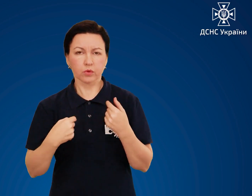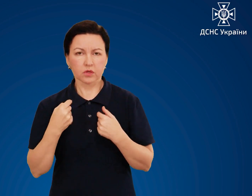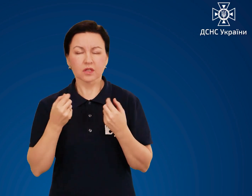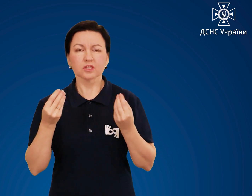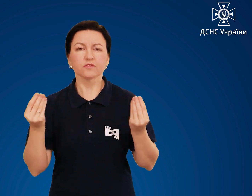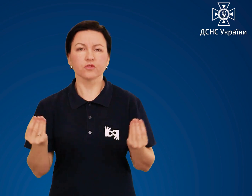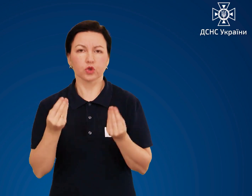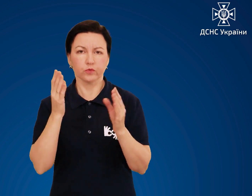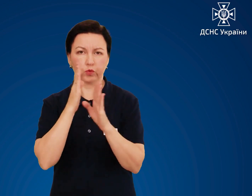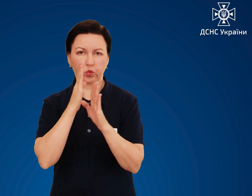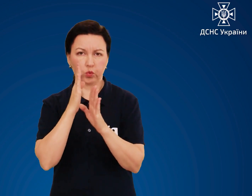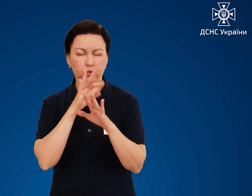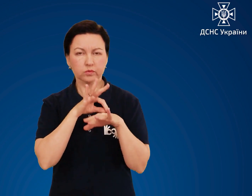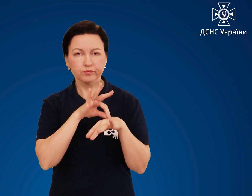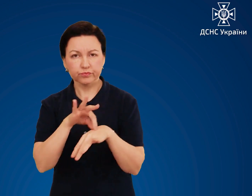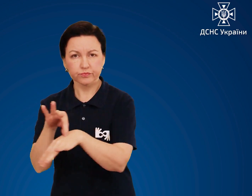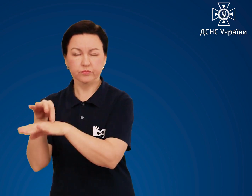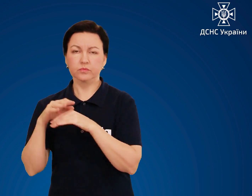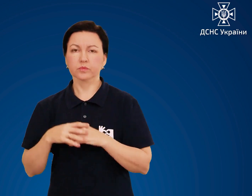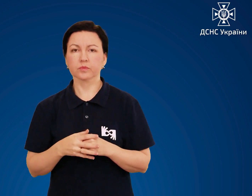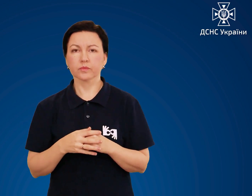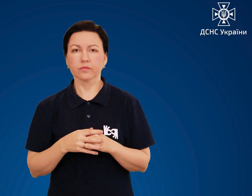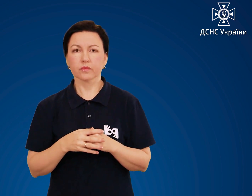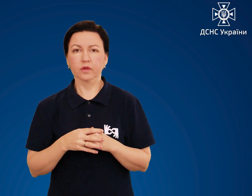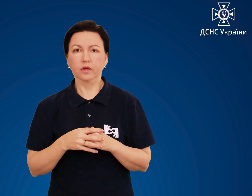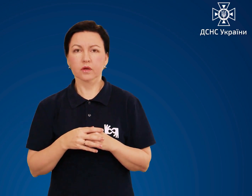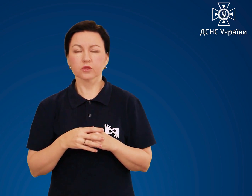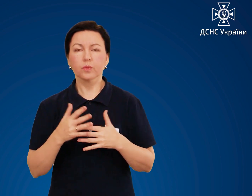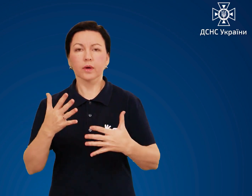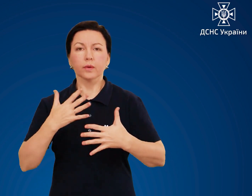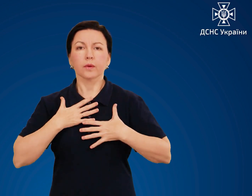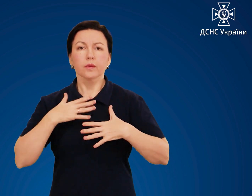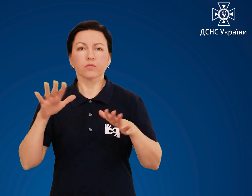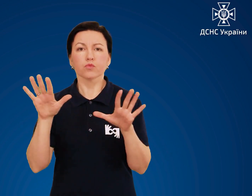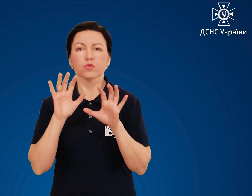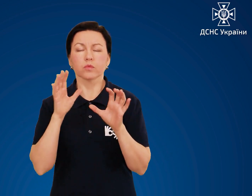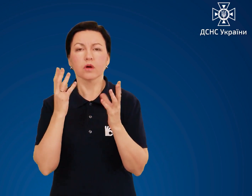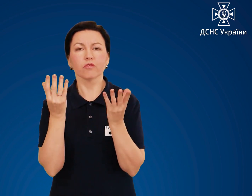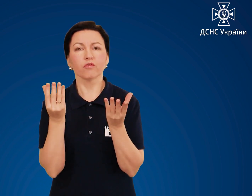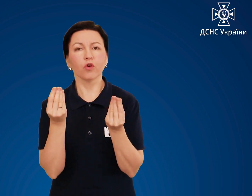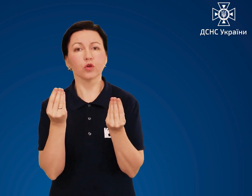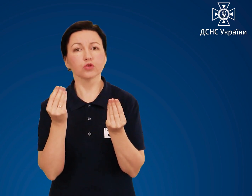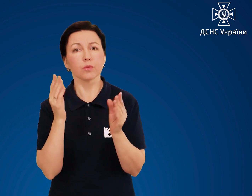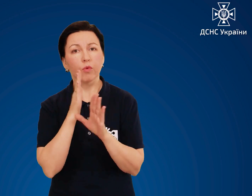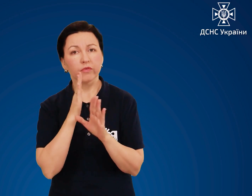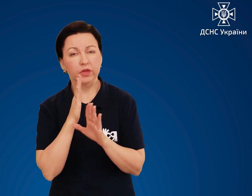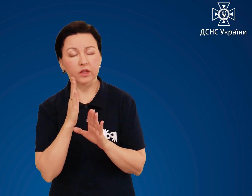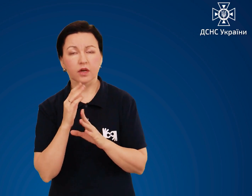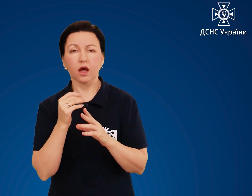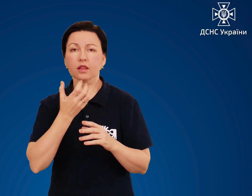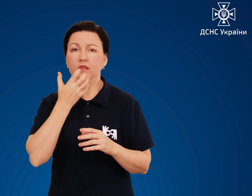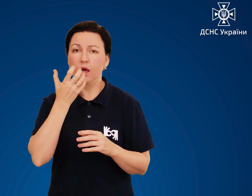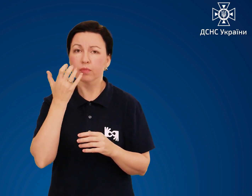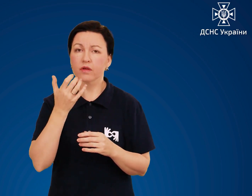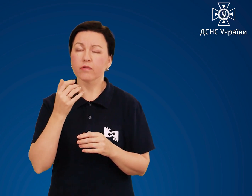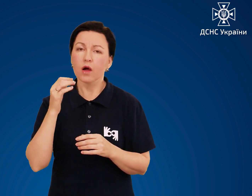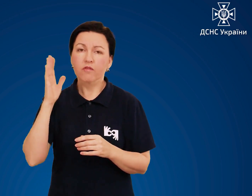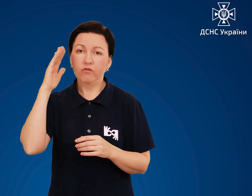свіже повітря. Дайте подихати зволоженим повітрям, теплими водяними парами